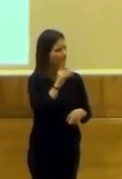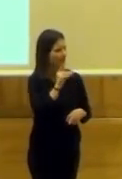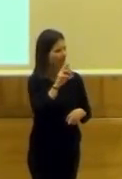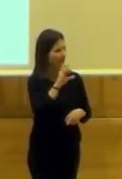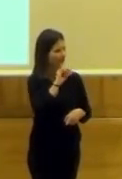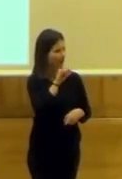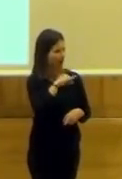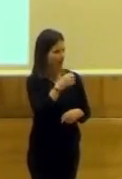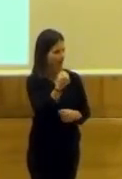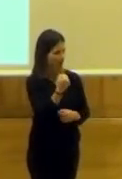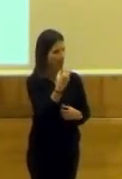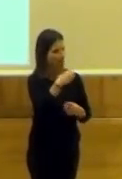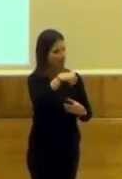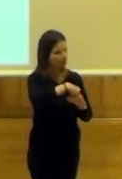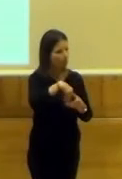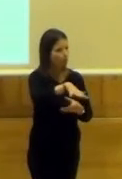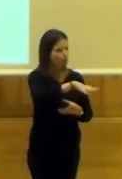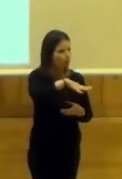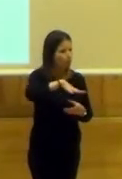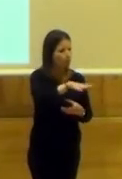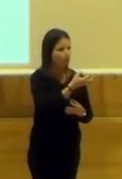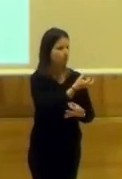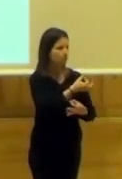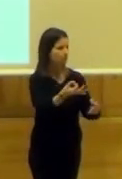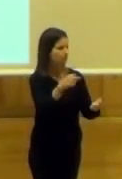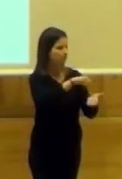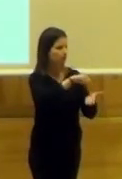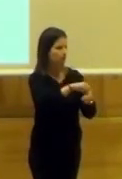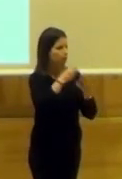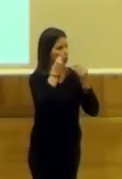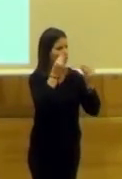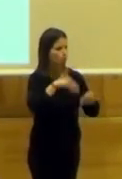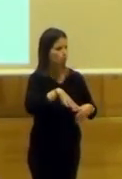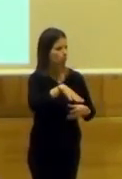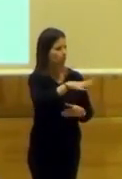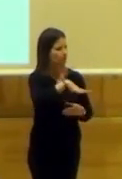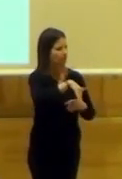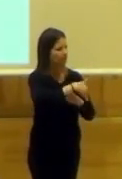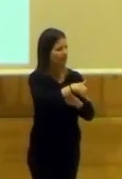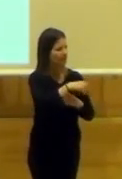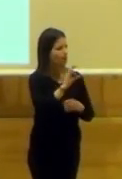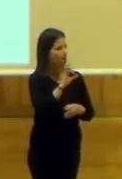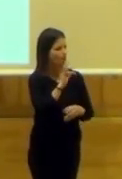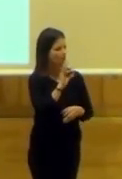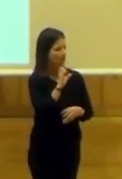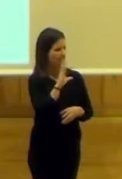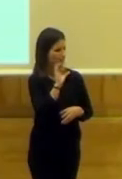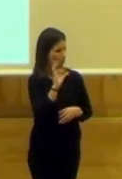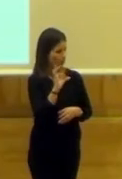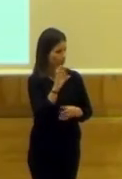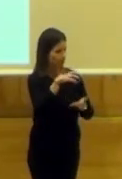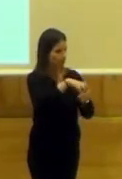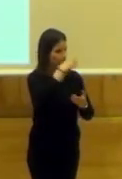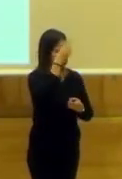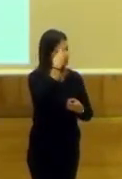una serie de intervenciones de la ciudad de Granada y de la calle. El Centro de Cultura